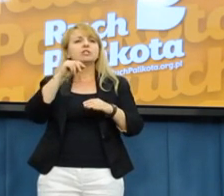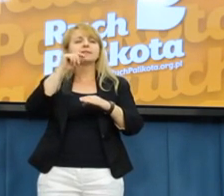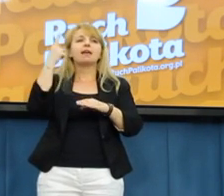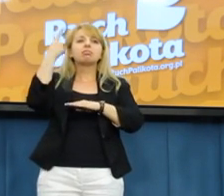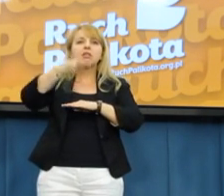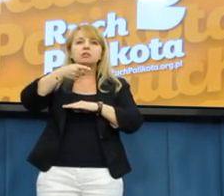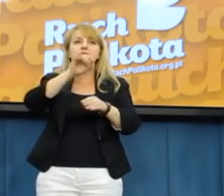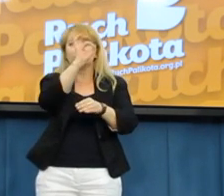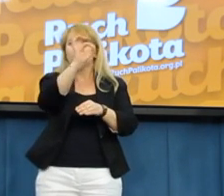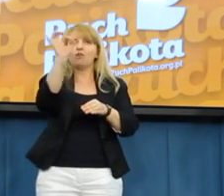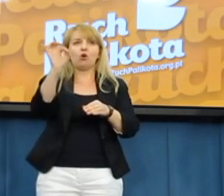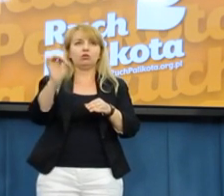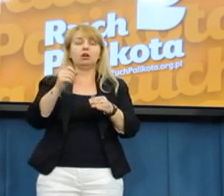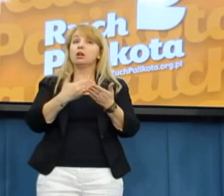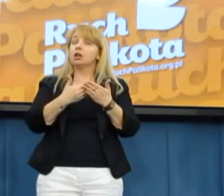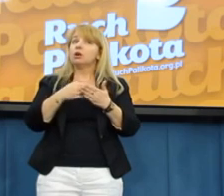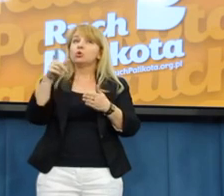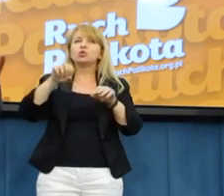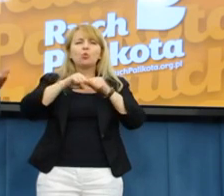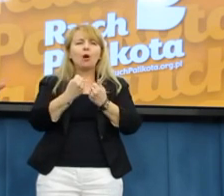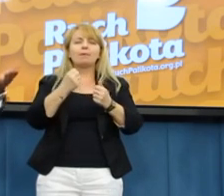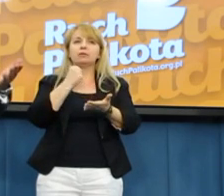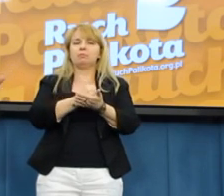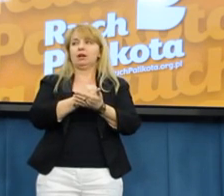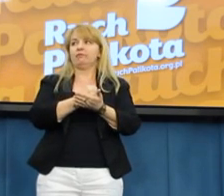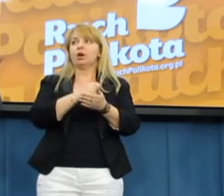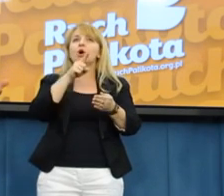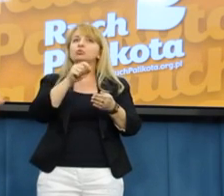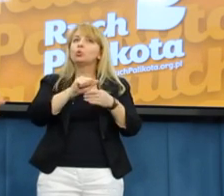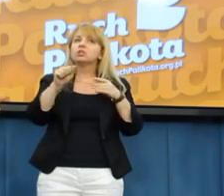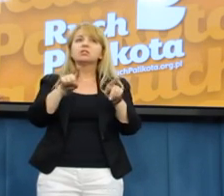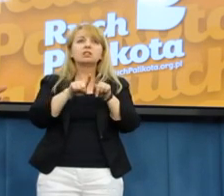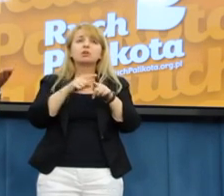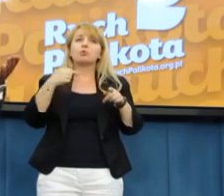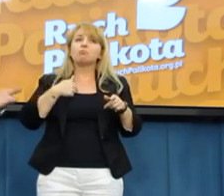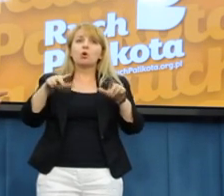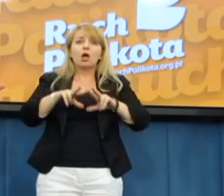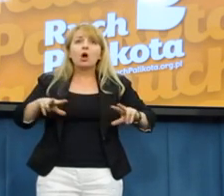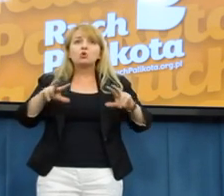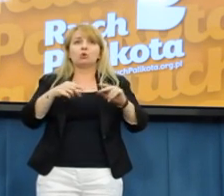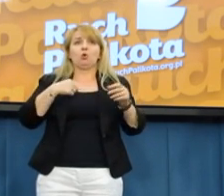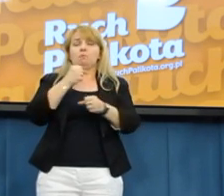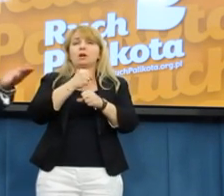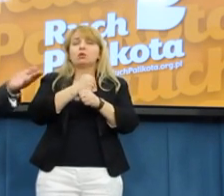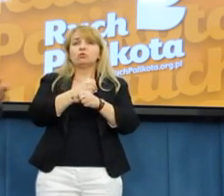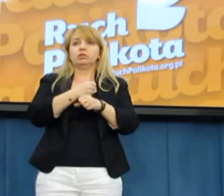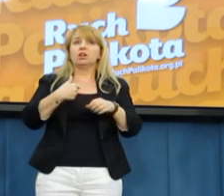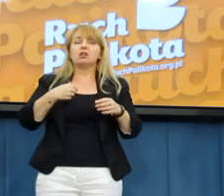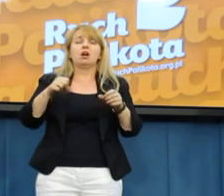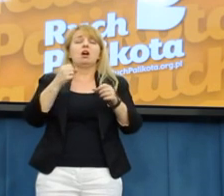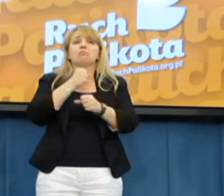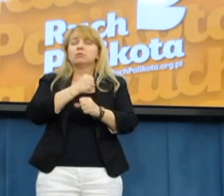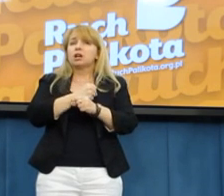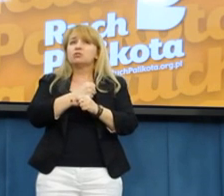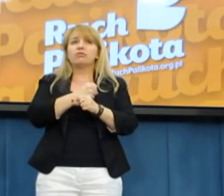Przepraszam, bo mówię emocjonalnie, bo dotyczy mnie, mojej rodziny, moich pracowników, którymi się żyłem, którzy pracowali wiele lat, niektórzy